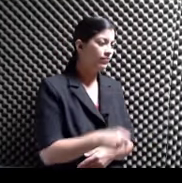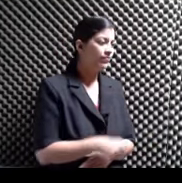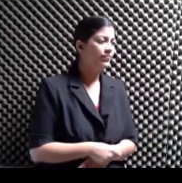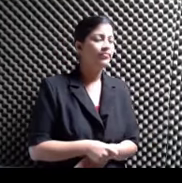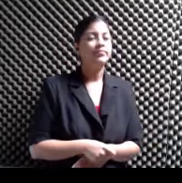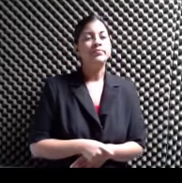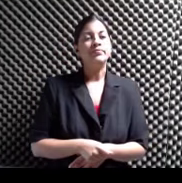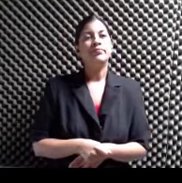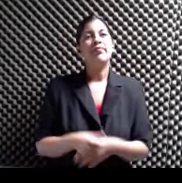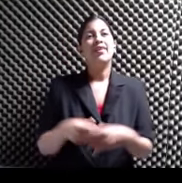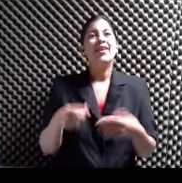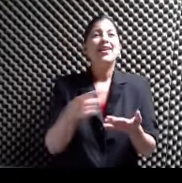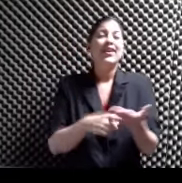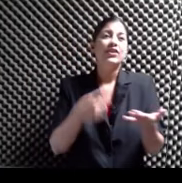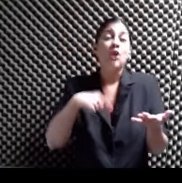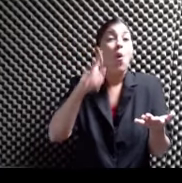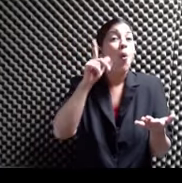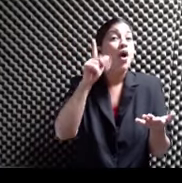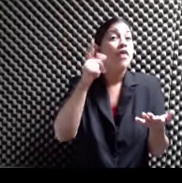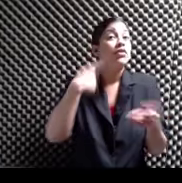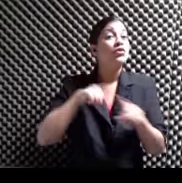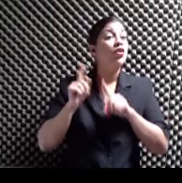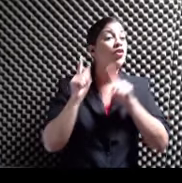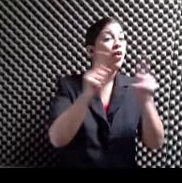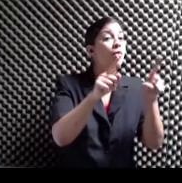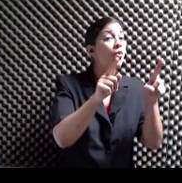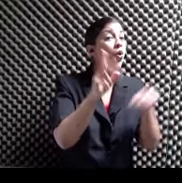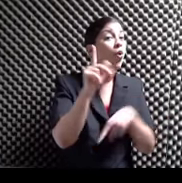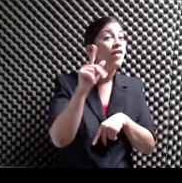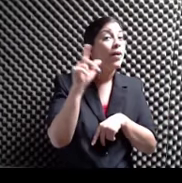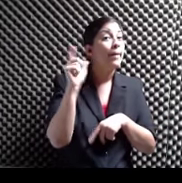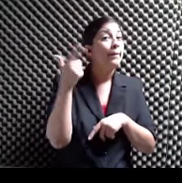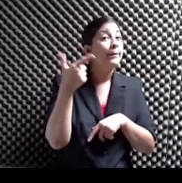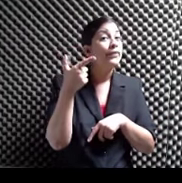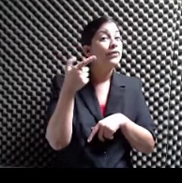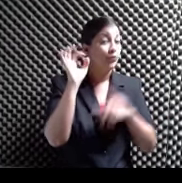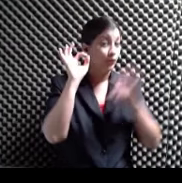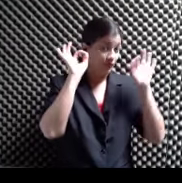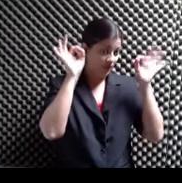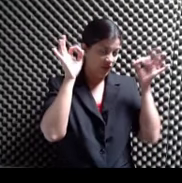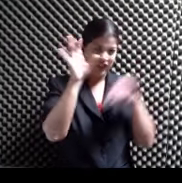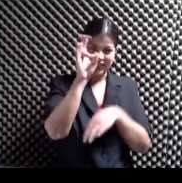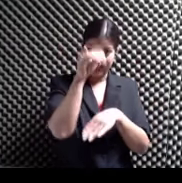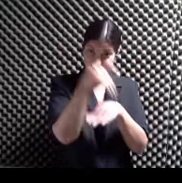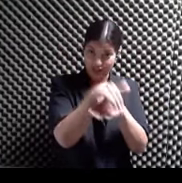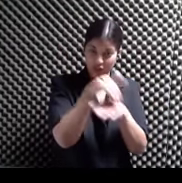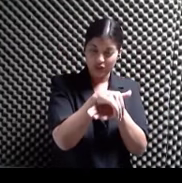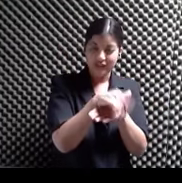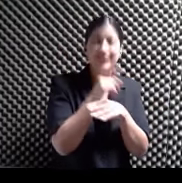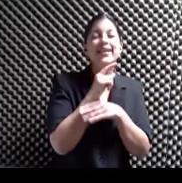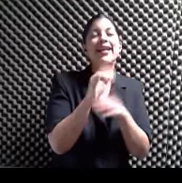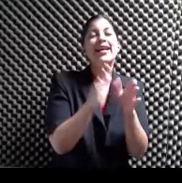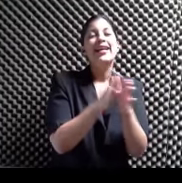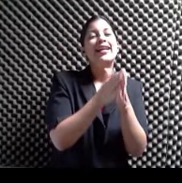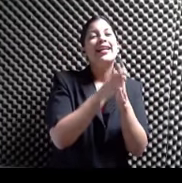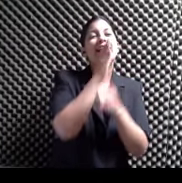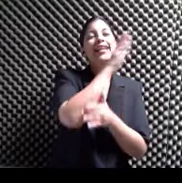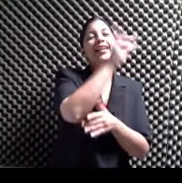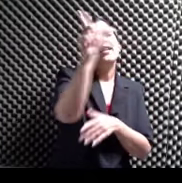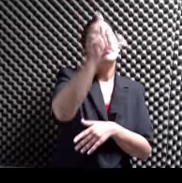cuando Cuando vayamos el jueves 21 de febrero A las 7 de la noche En la librería mágica O qué es lo que vamos a ver Qué es lo que vamos a encontrar